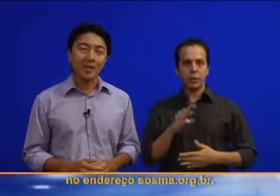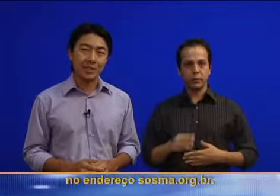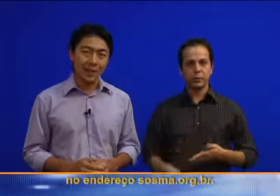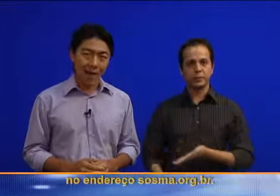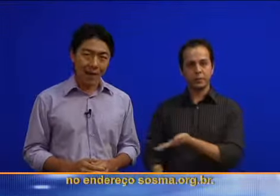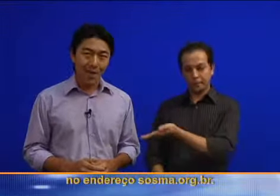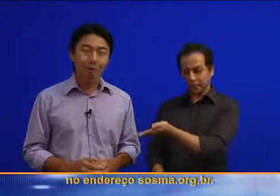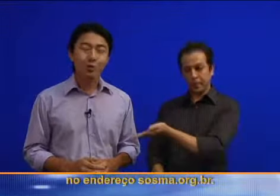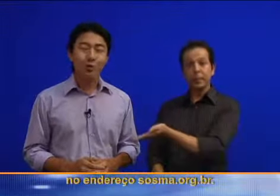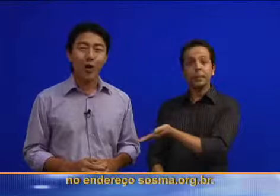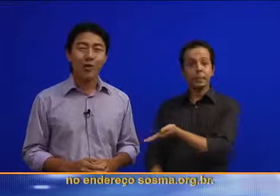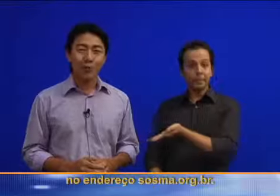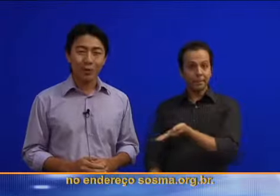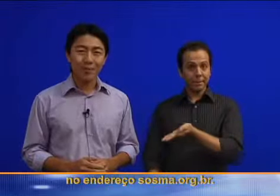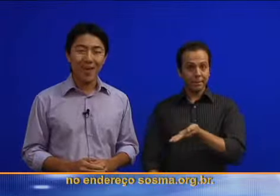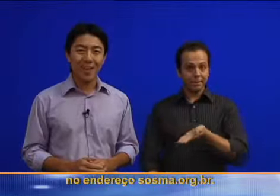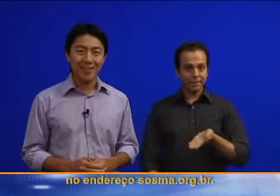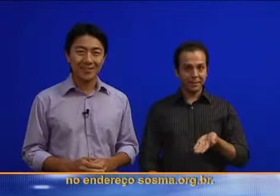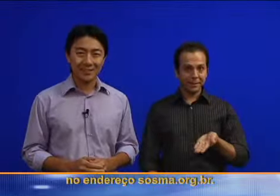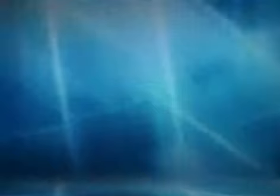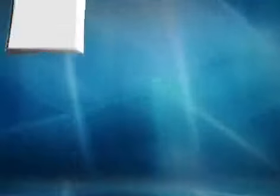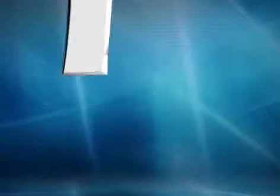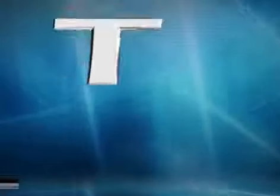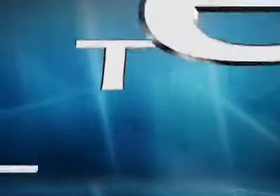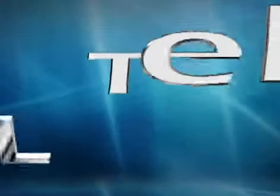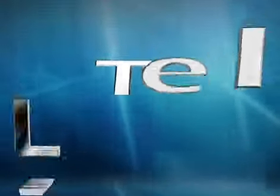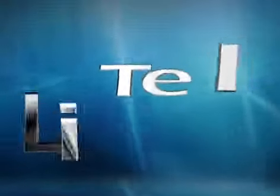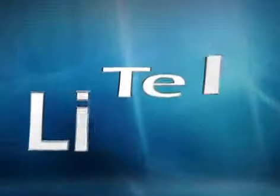sosma.org.br.